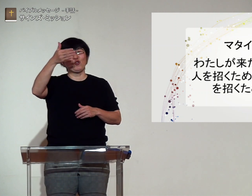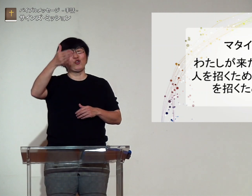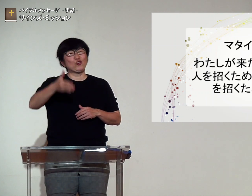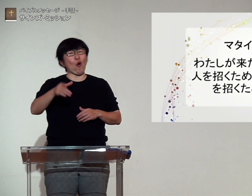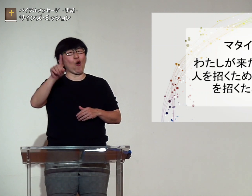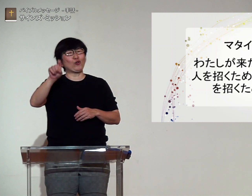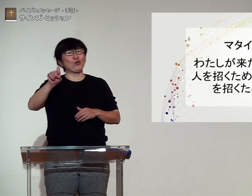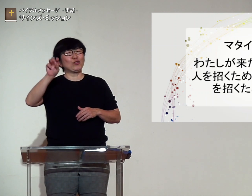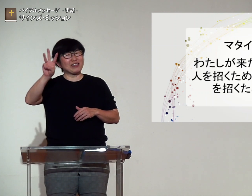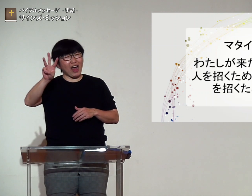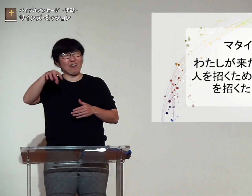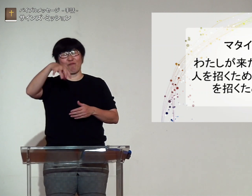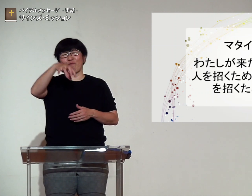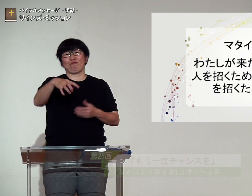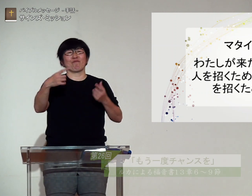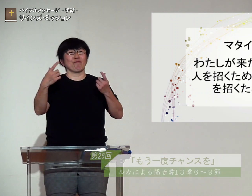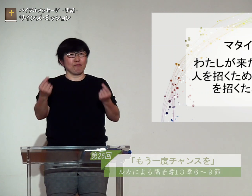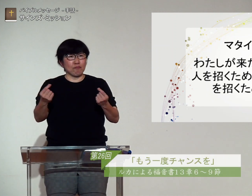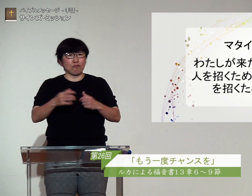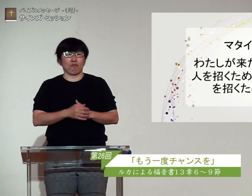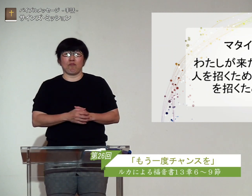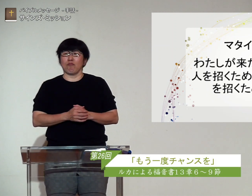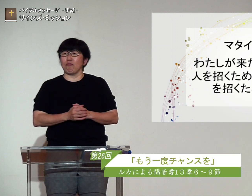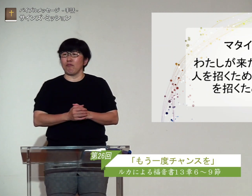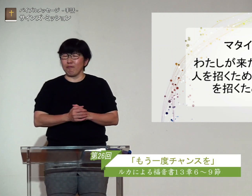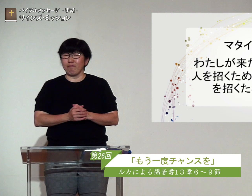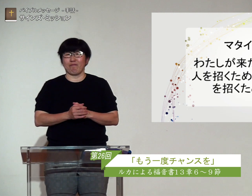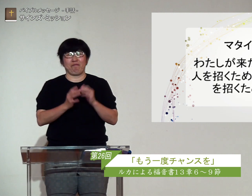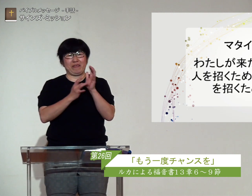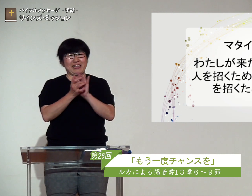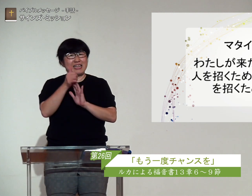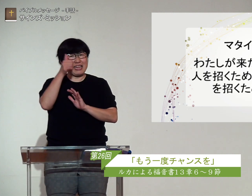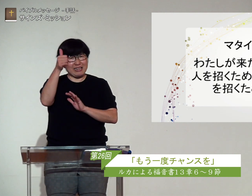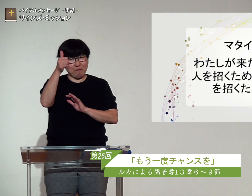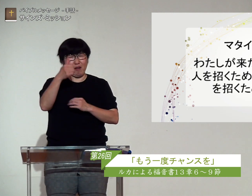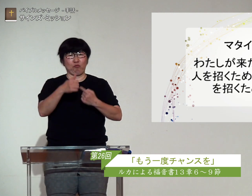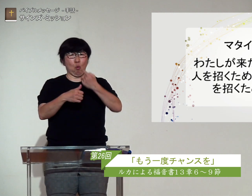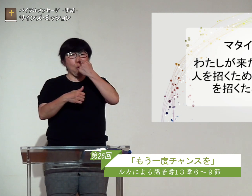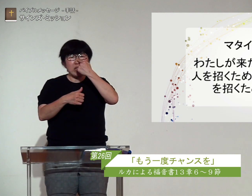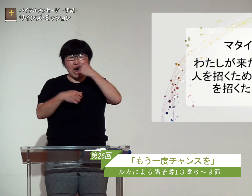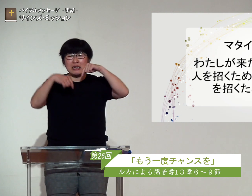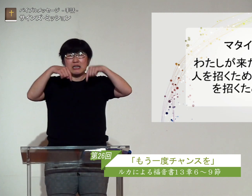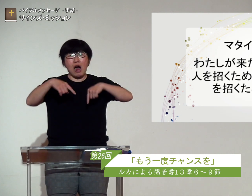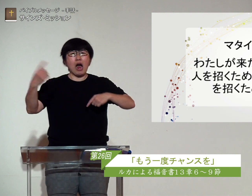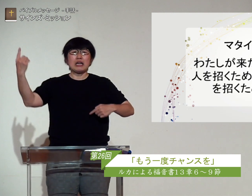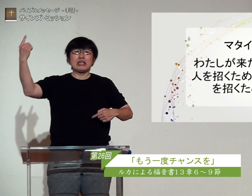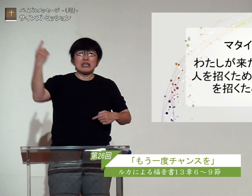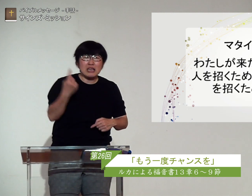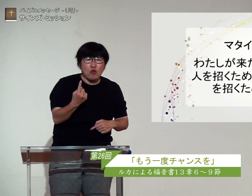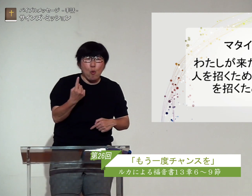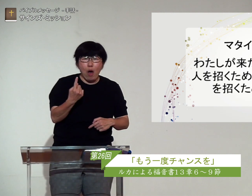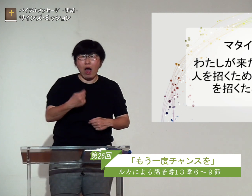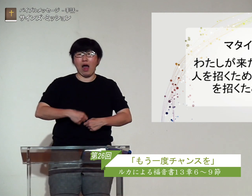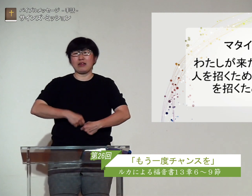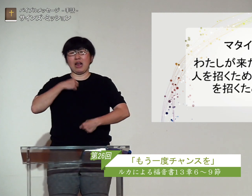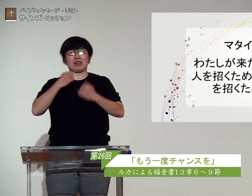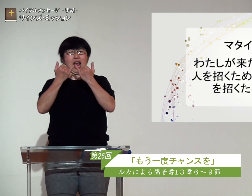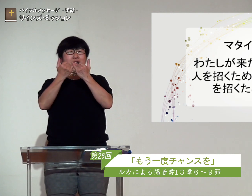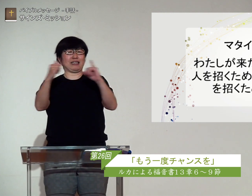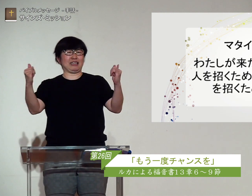またマータイ九章十三節にはこのようにありますイエス様が私が来